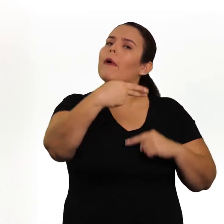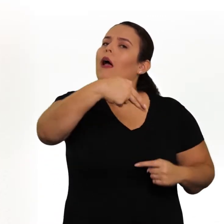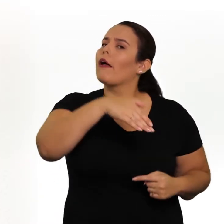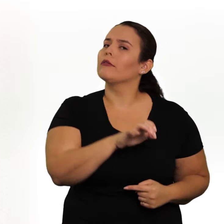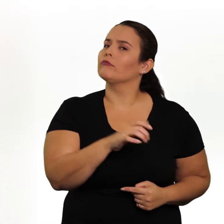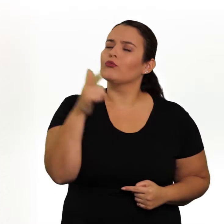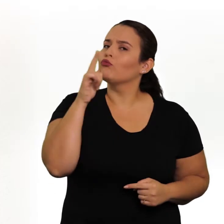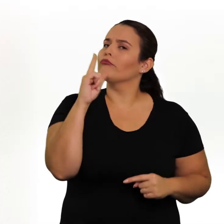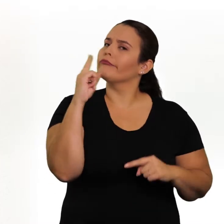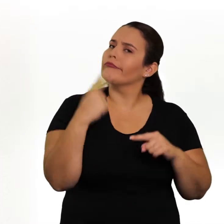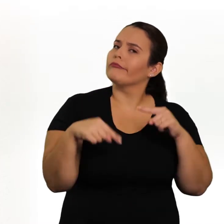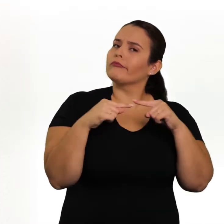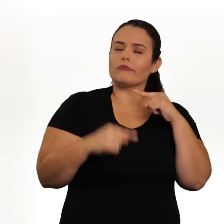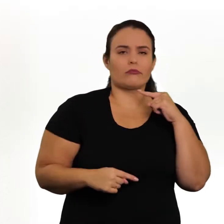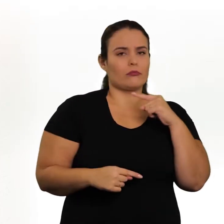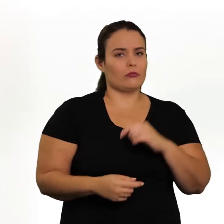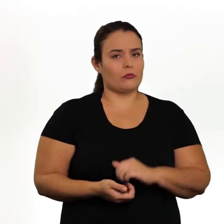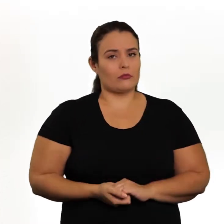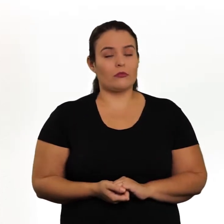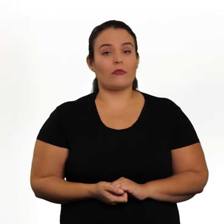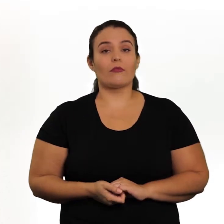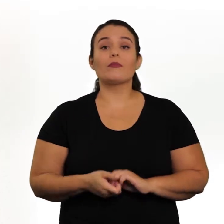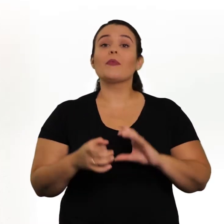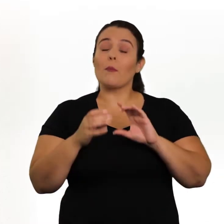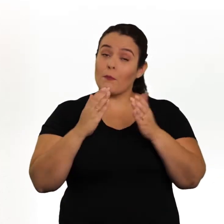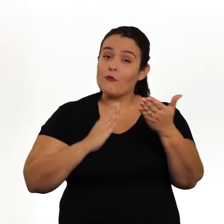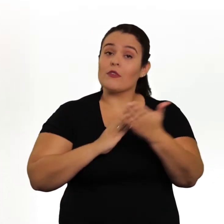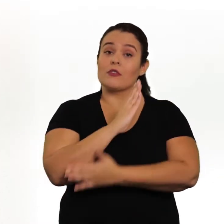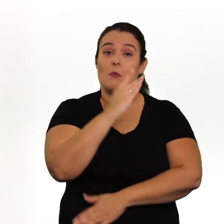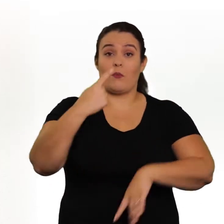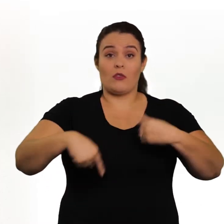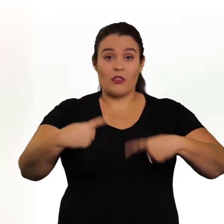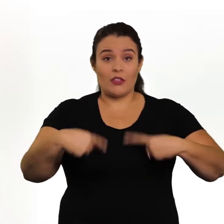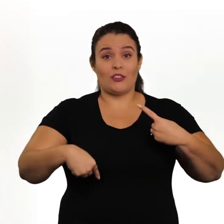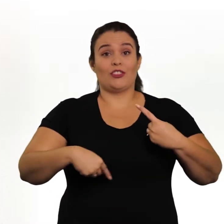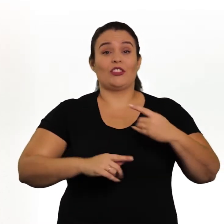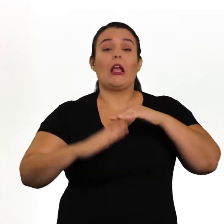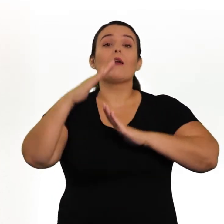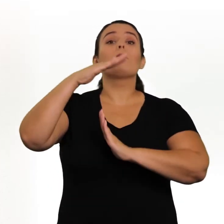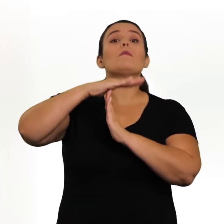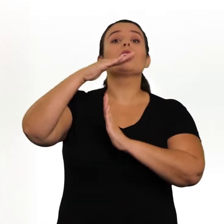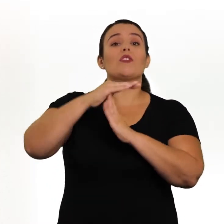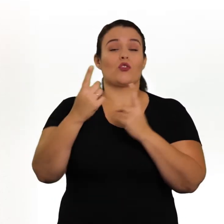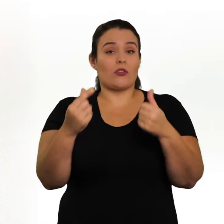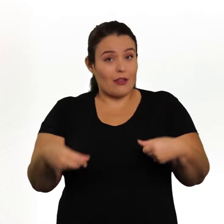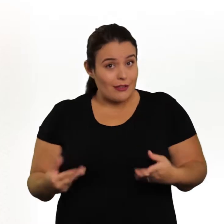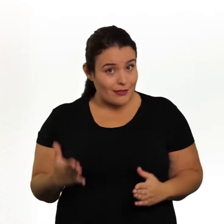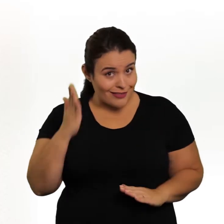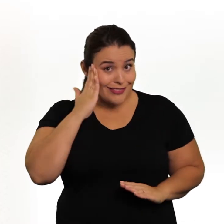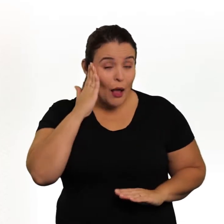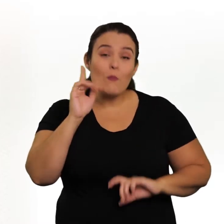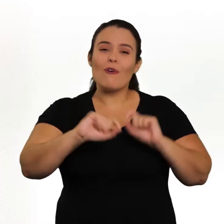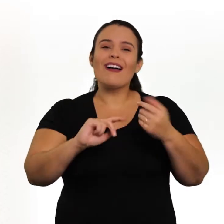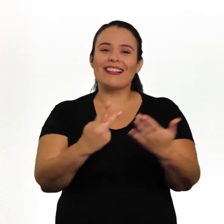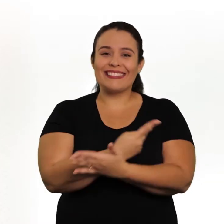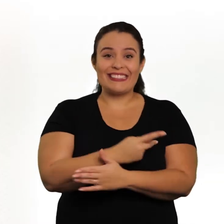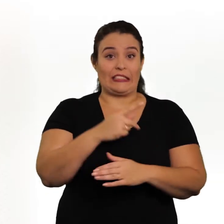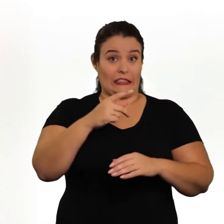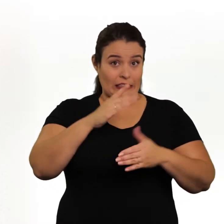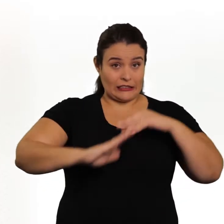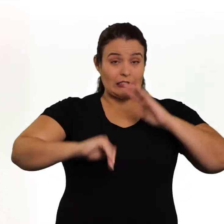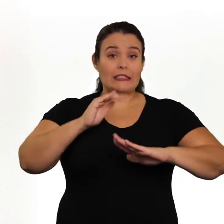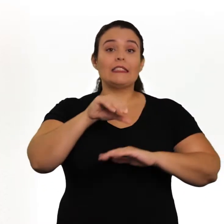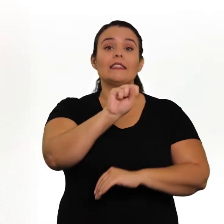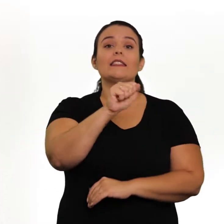PNE poderá ser plenamente cumprida. Com a aprovação da Política do Teto de Gastos, saiba mais sobre o que é no Manual da Sã